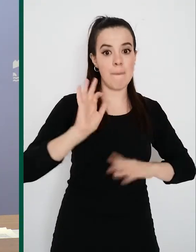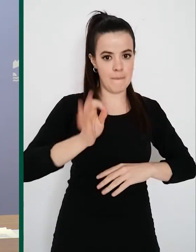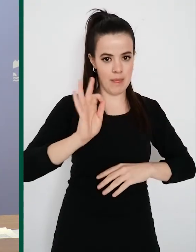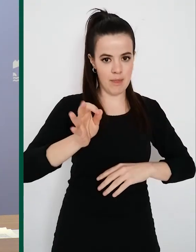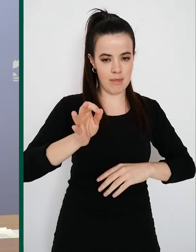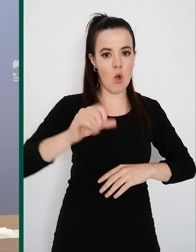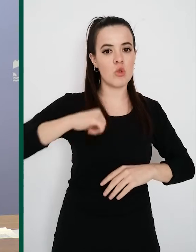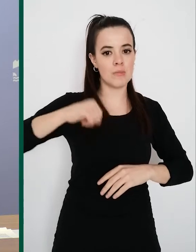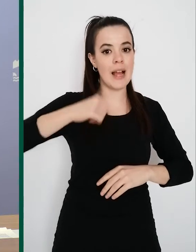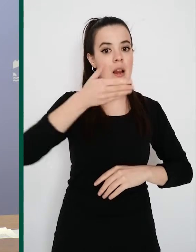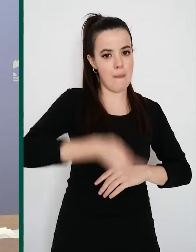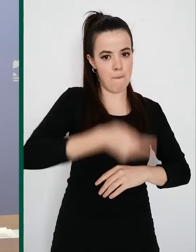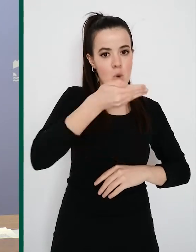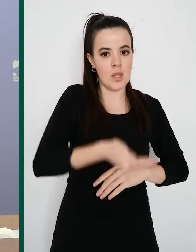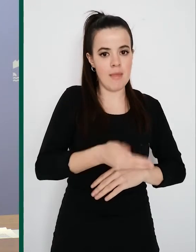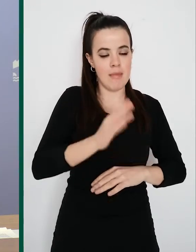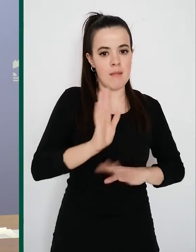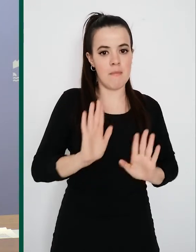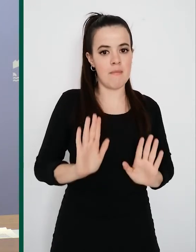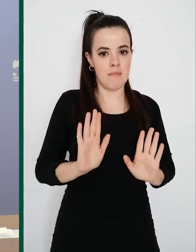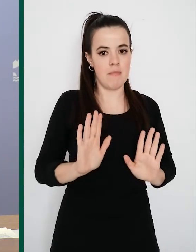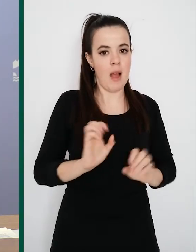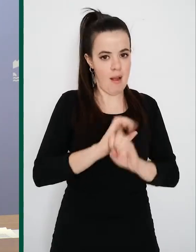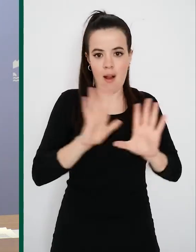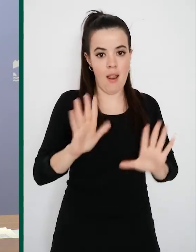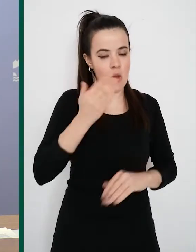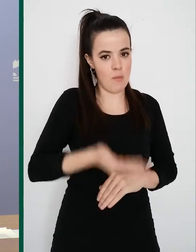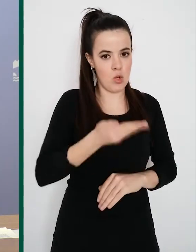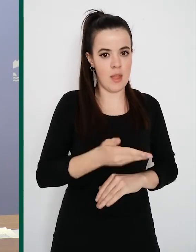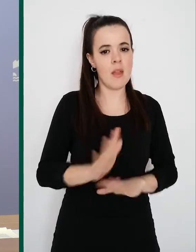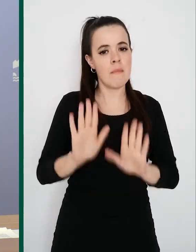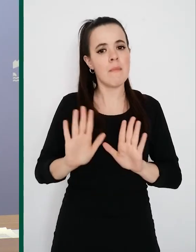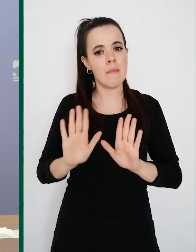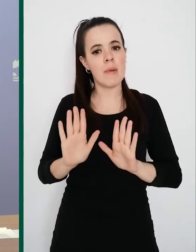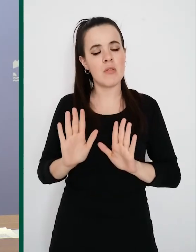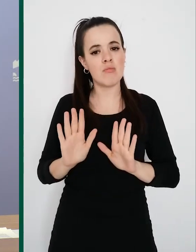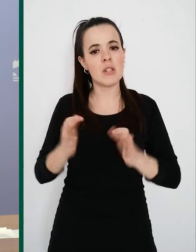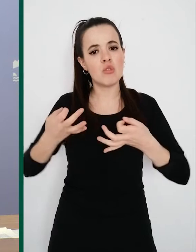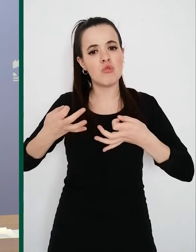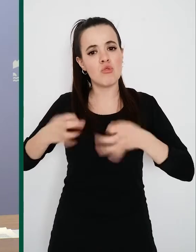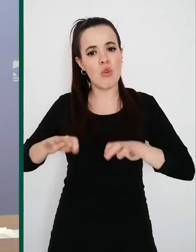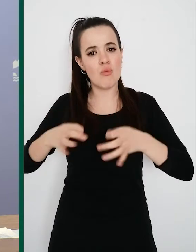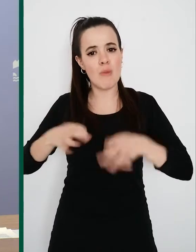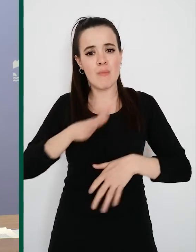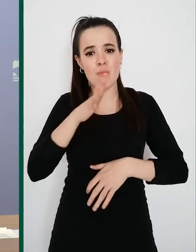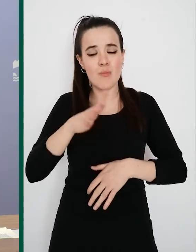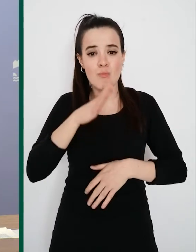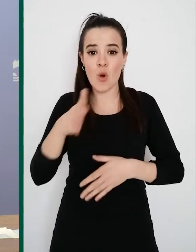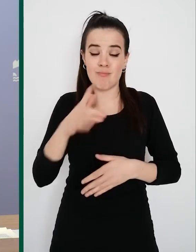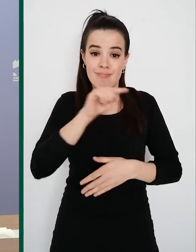pero lo que sucede en los hospitales, por supuesto que es importante, pero en cierto modo es normal porque son las instalaciones donde se